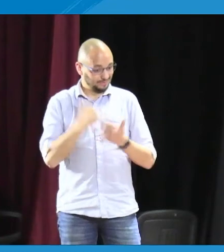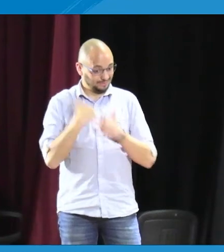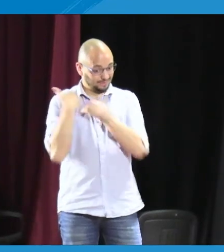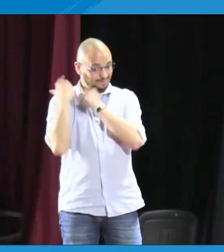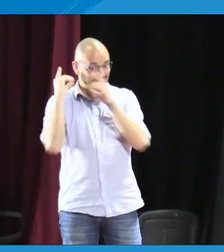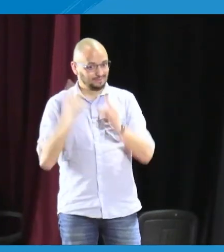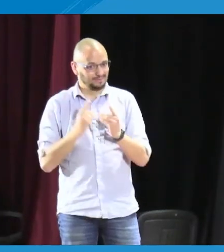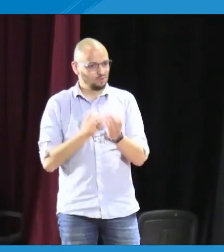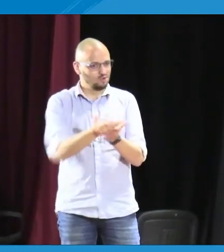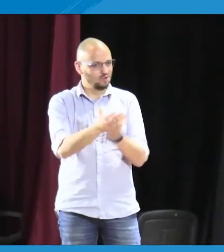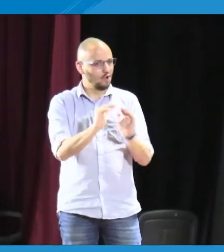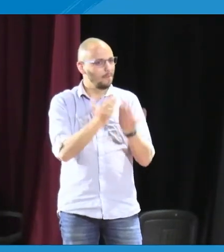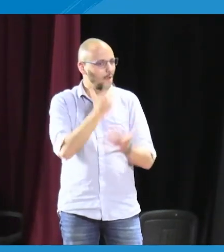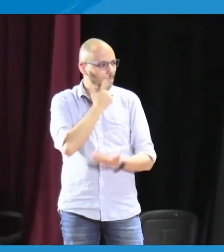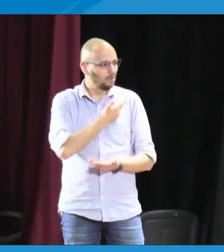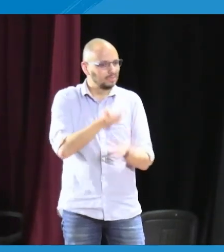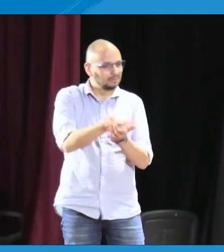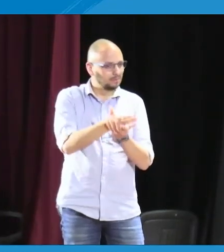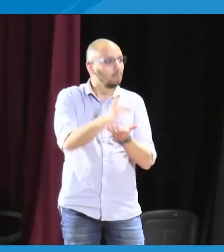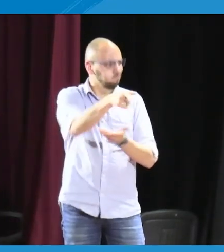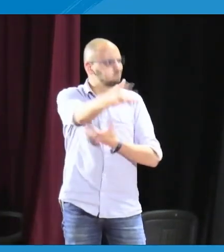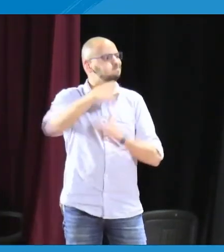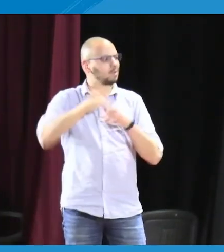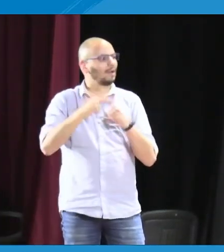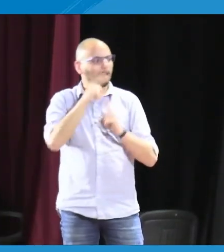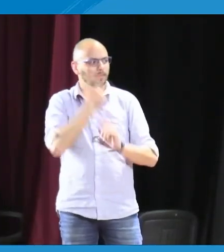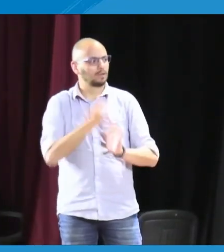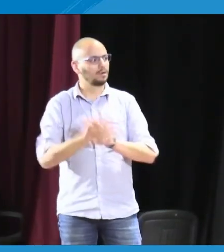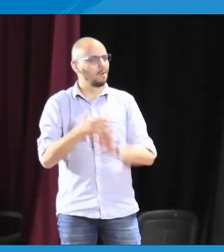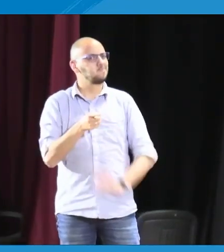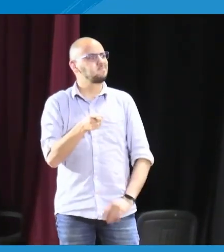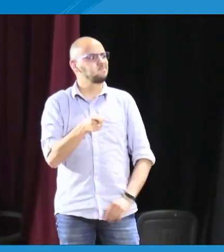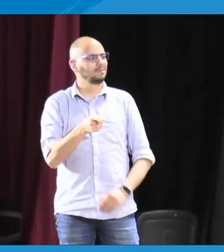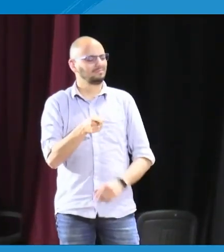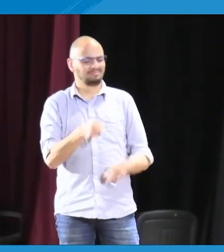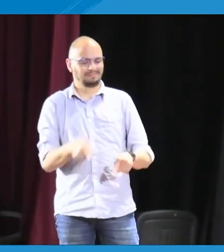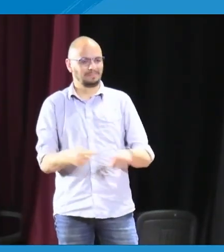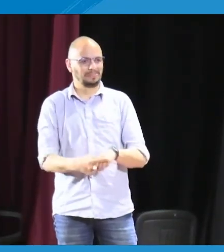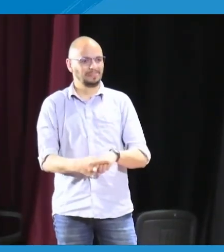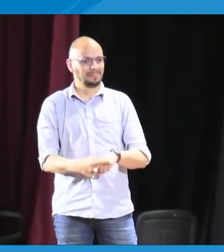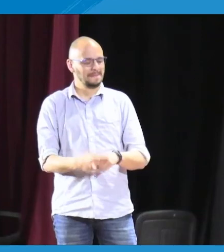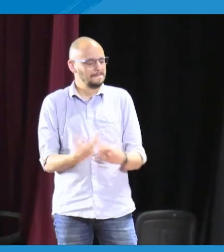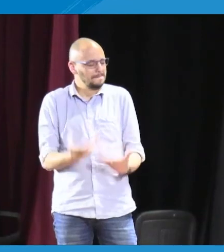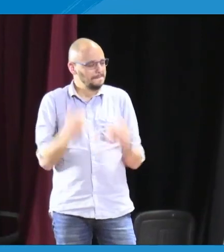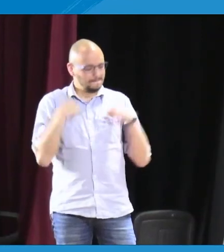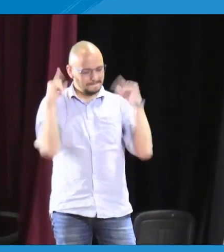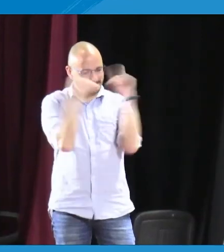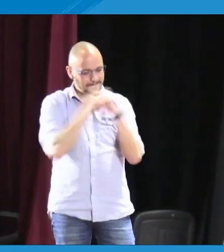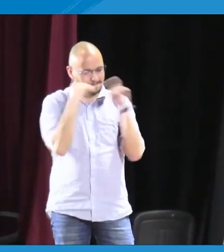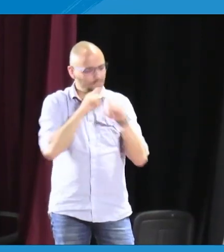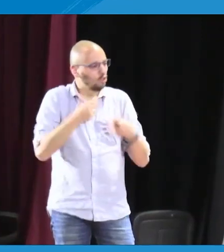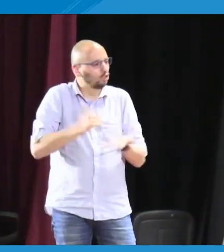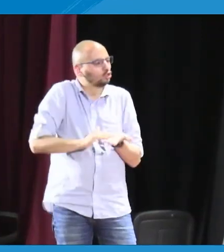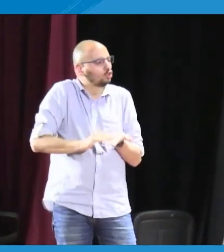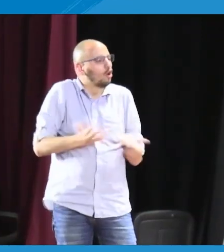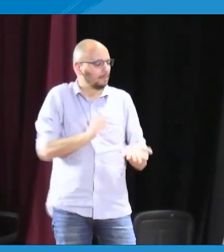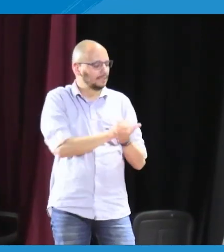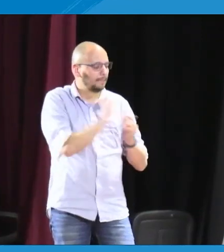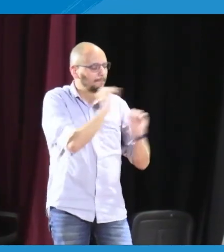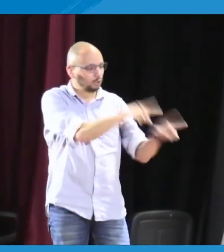que tienen oralización y otros que tienen también lengua de señas. Entonces, hay cómo actuar. Hablar con los padres, tener esa recomendación, porque pues soy modelo lingüístico.